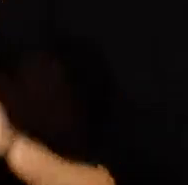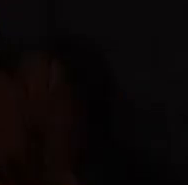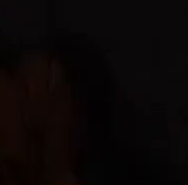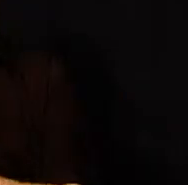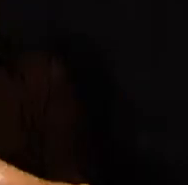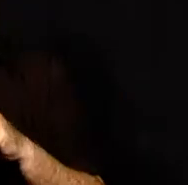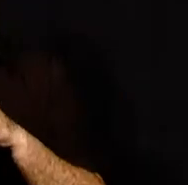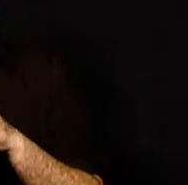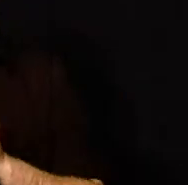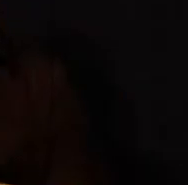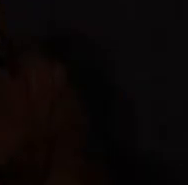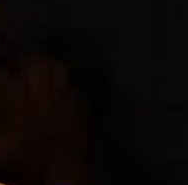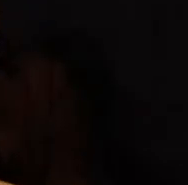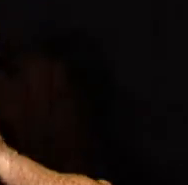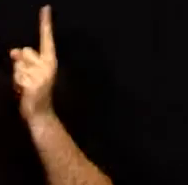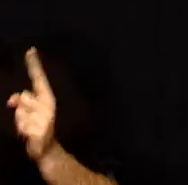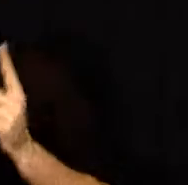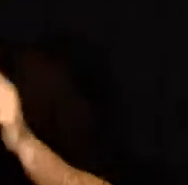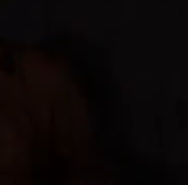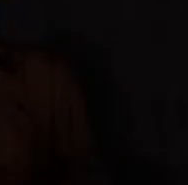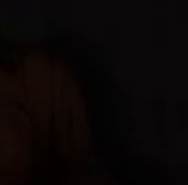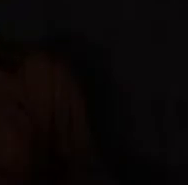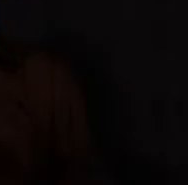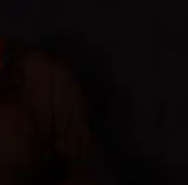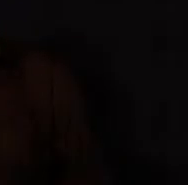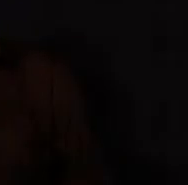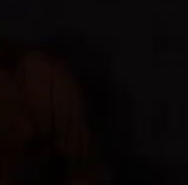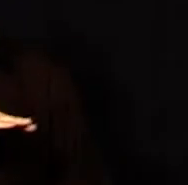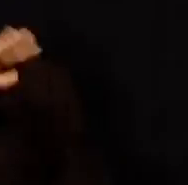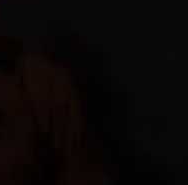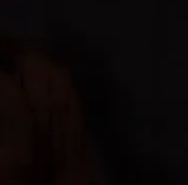teknoloji ağırlıklı haberleri sizler için derledik.